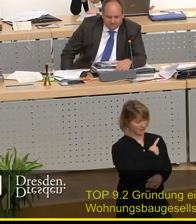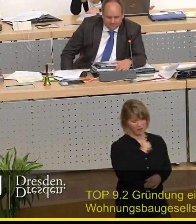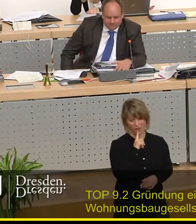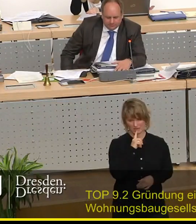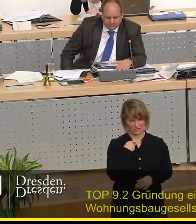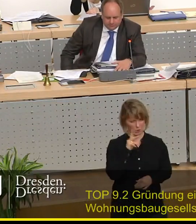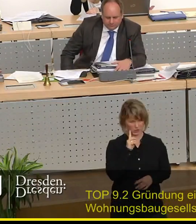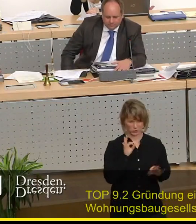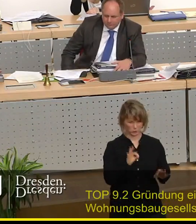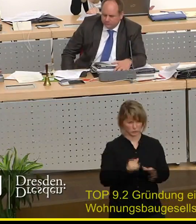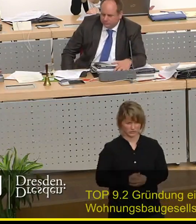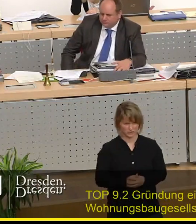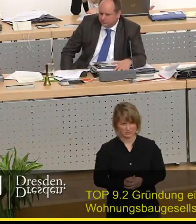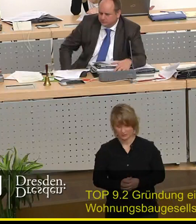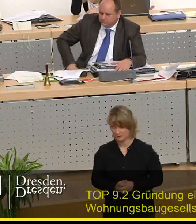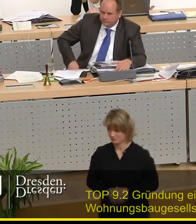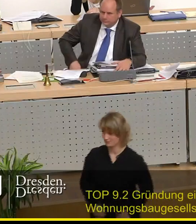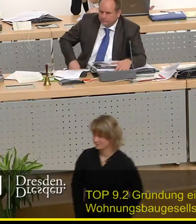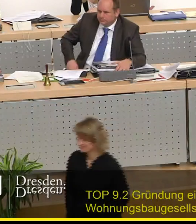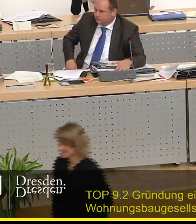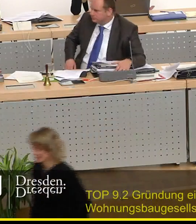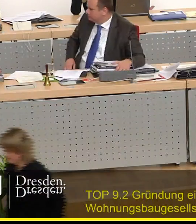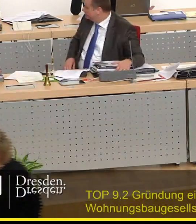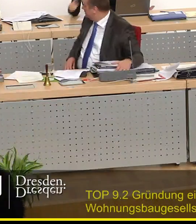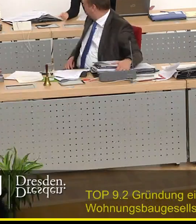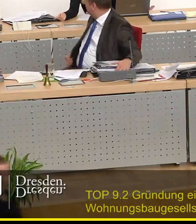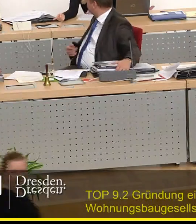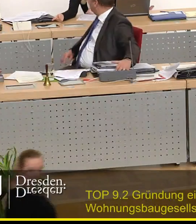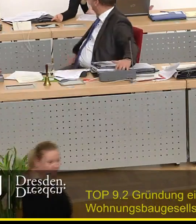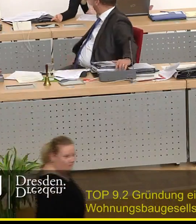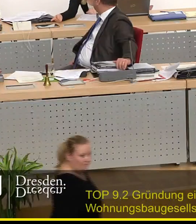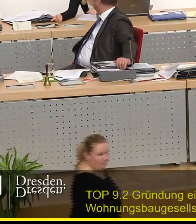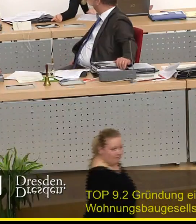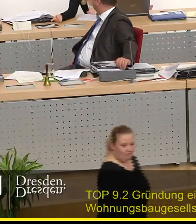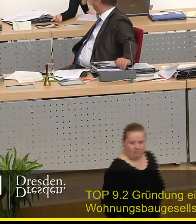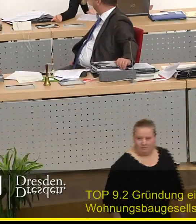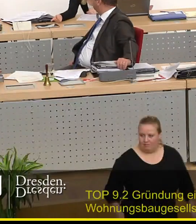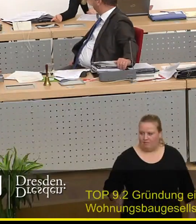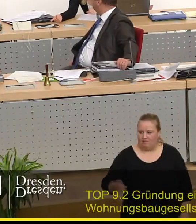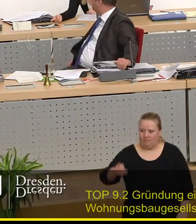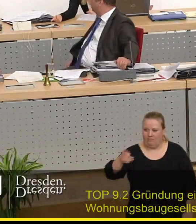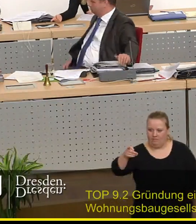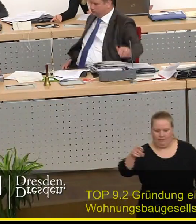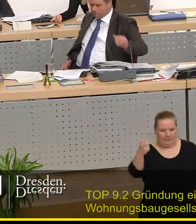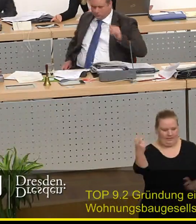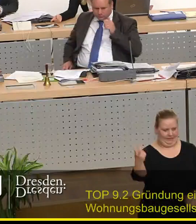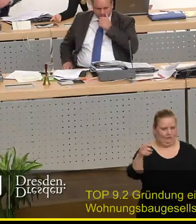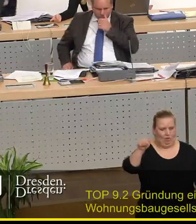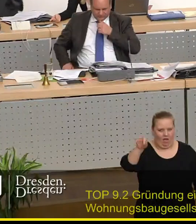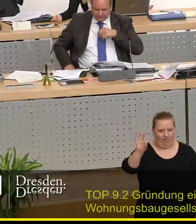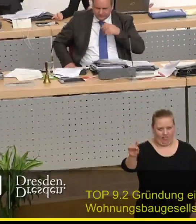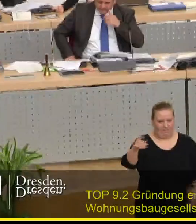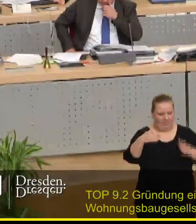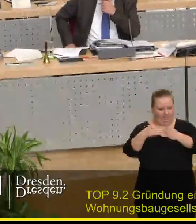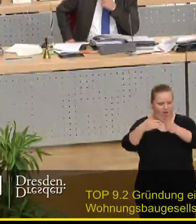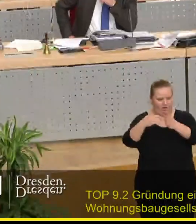Herr Obermann, bitte. Ich mache es von hier aus. Sehr geehrter Herr Oberbürgermeister, sehr geehrte Stadträte, die AfD-Fraktion wird die